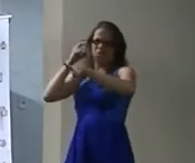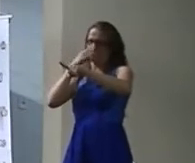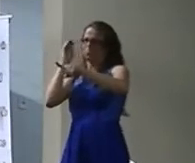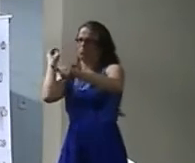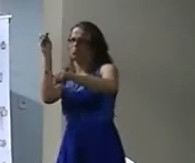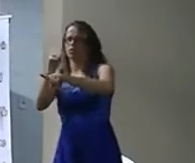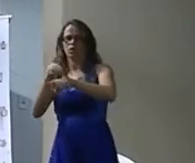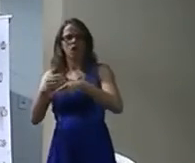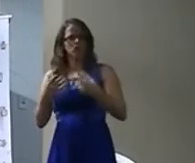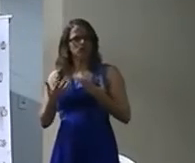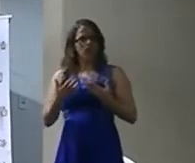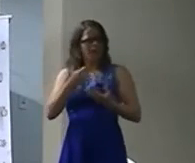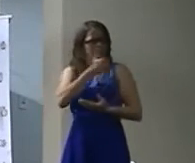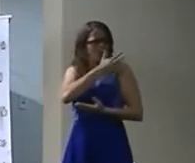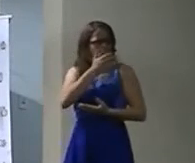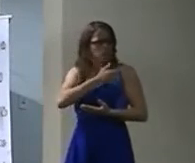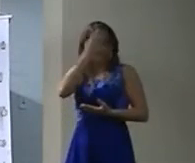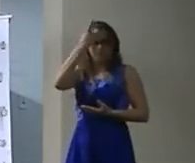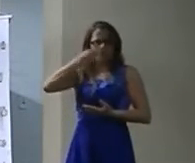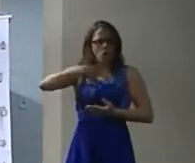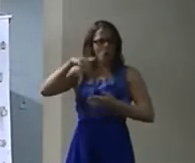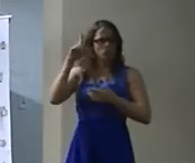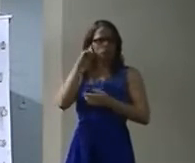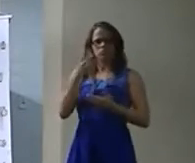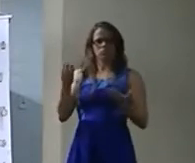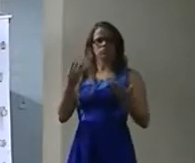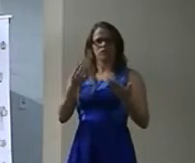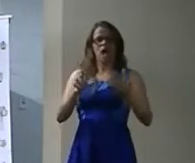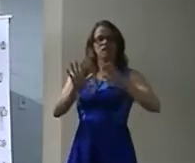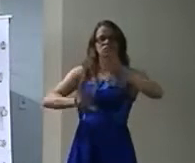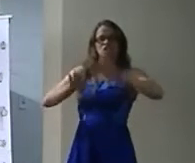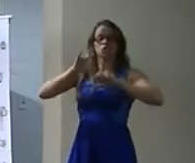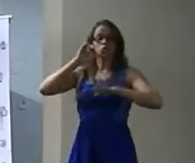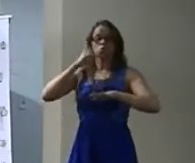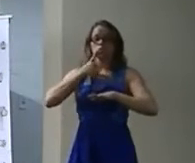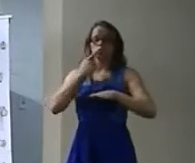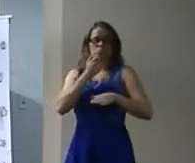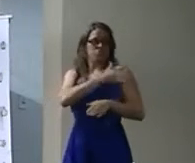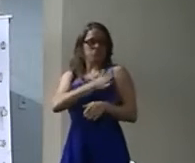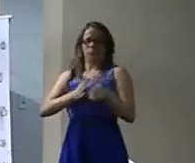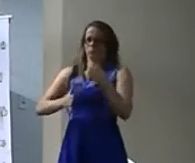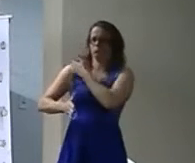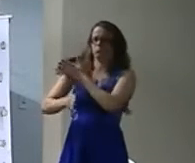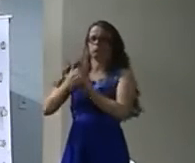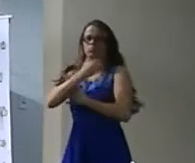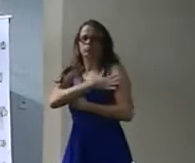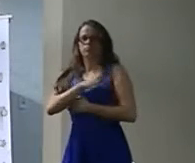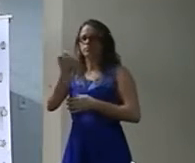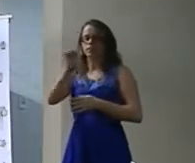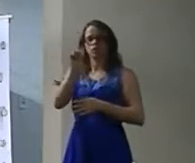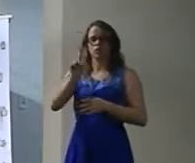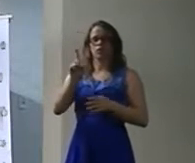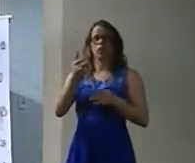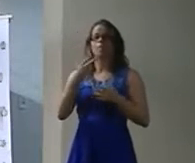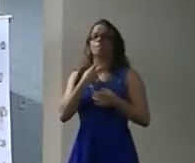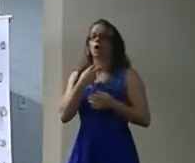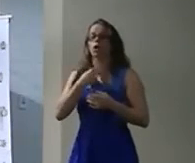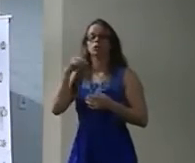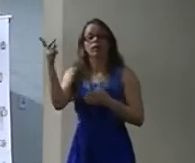Tem espaço para todos Mas não O estudo de identidade surda Ainda está colocando lá embaixo Para desouvintização dos surdos